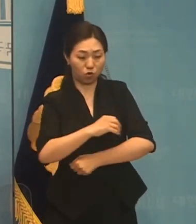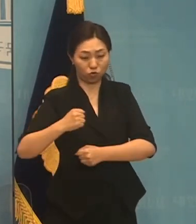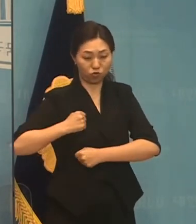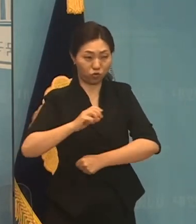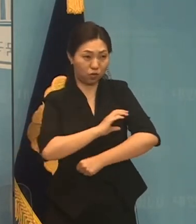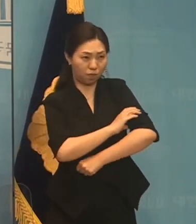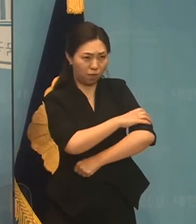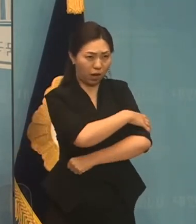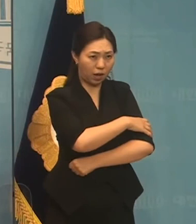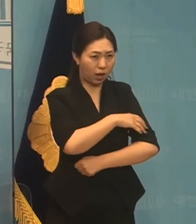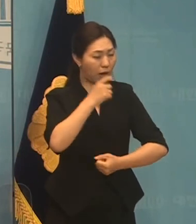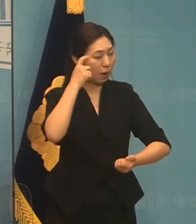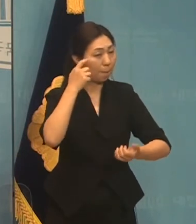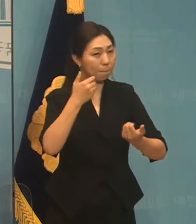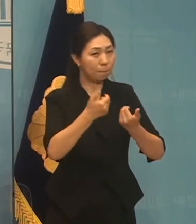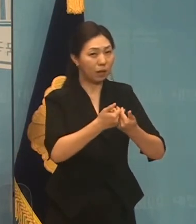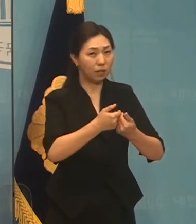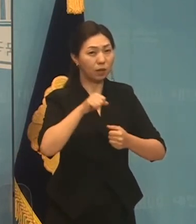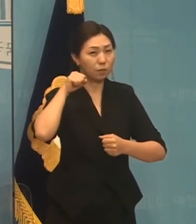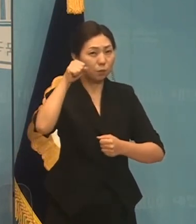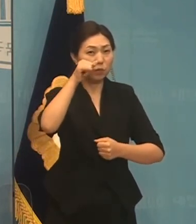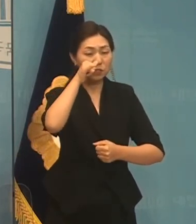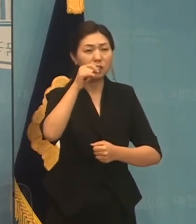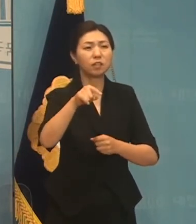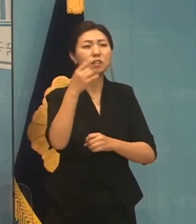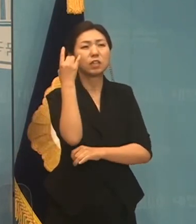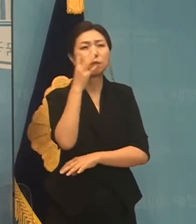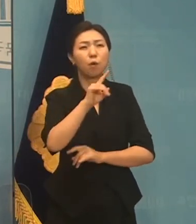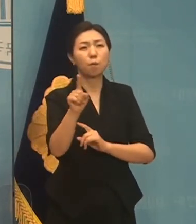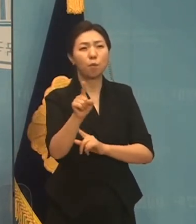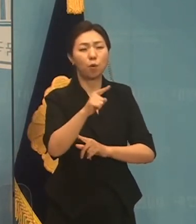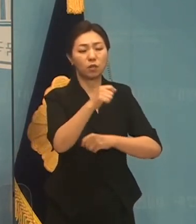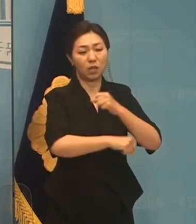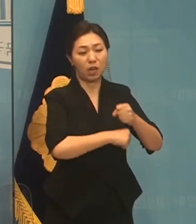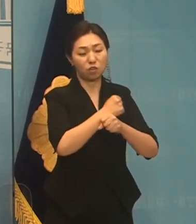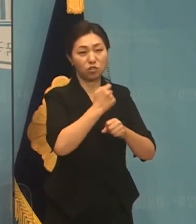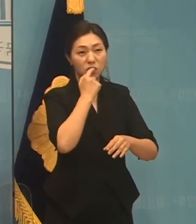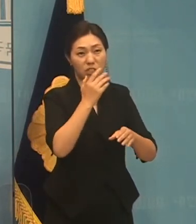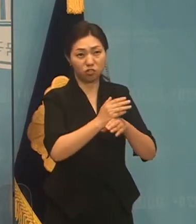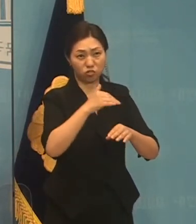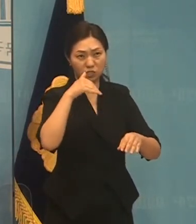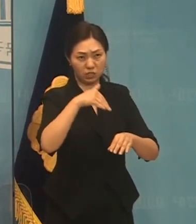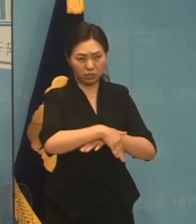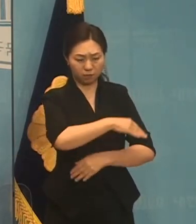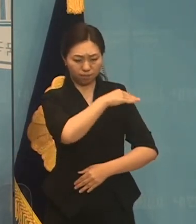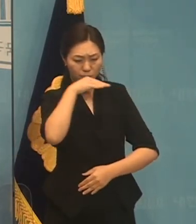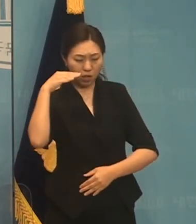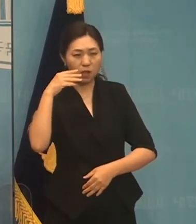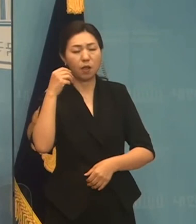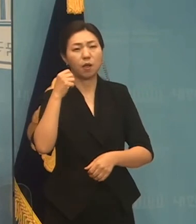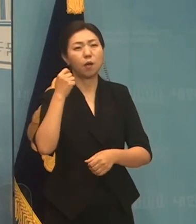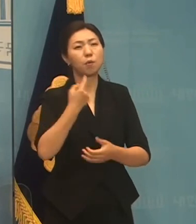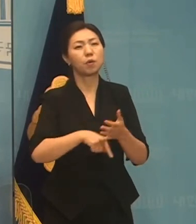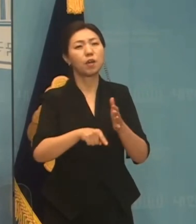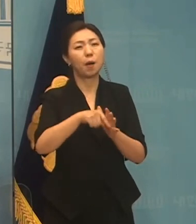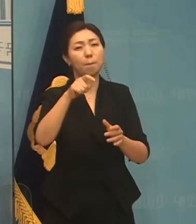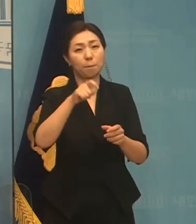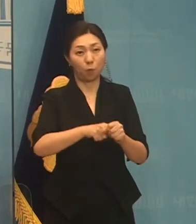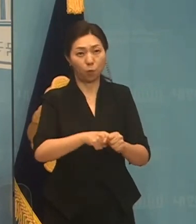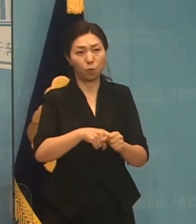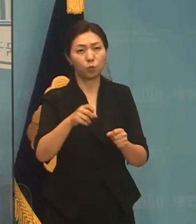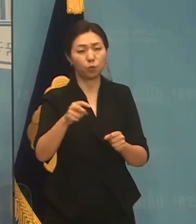바탕에는 자유민주주의자로서의 질서를 지키고 공부해야 되겠다는 생각이고 따라서 그는 다른